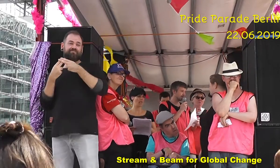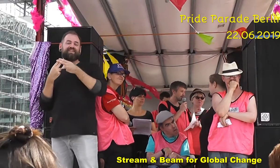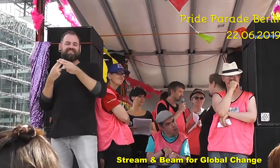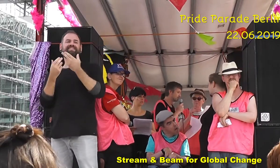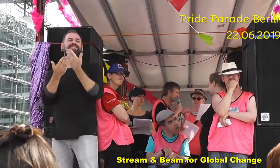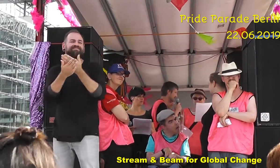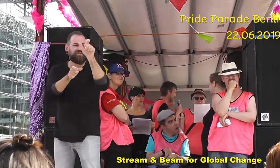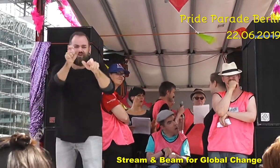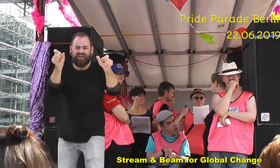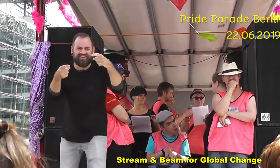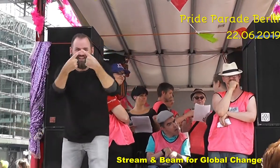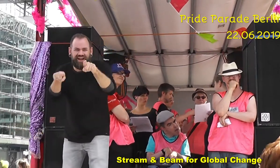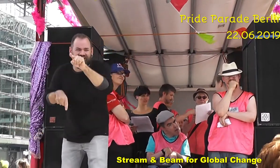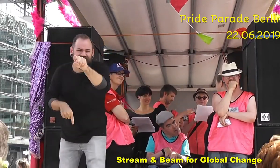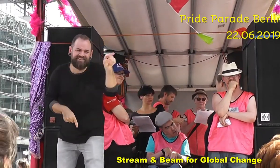die nicht ihrer Norm entsprechen.